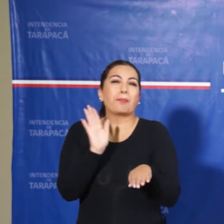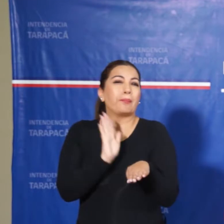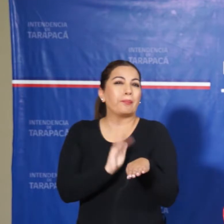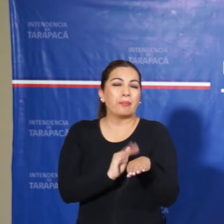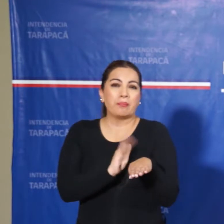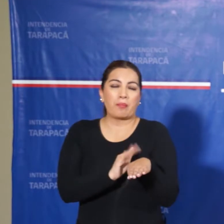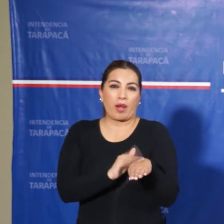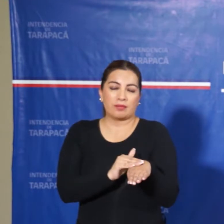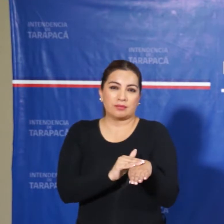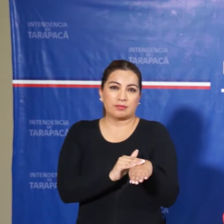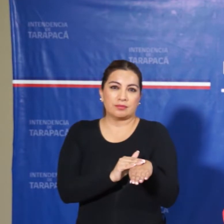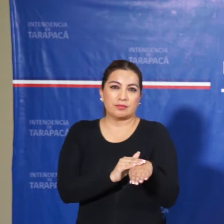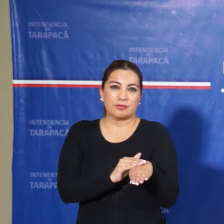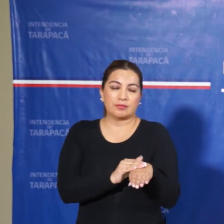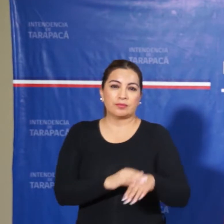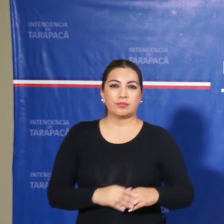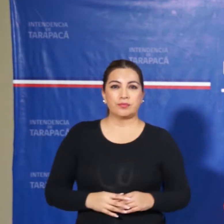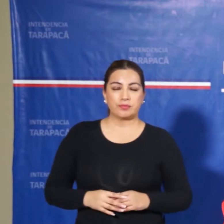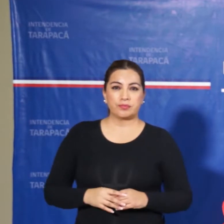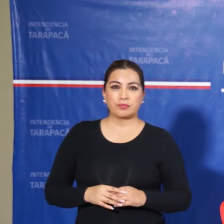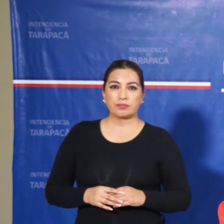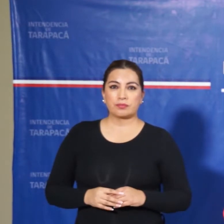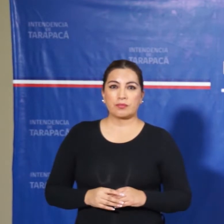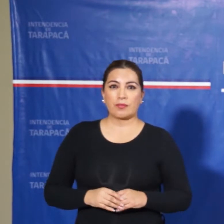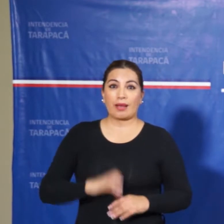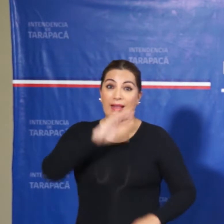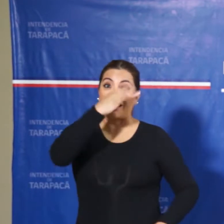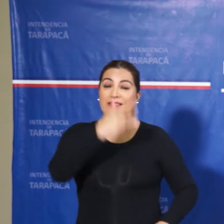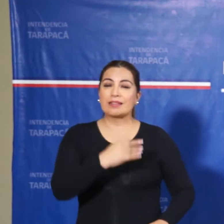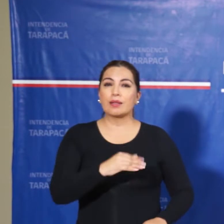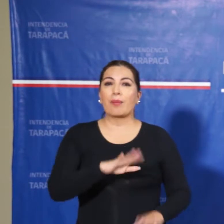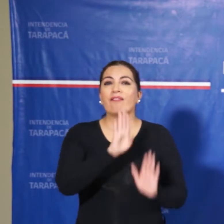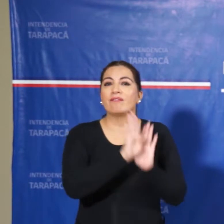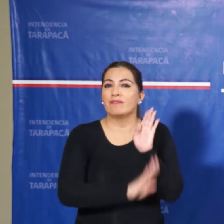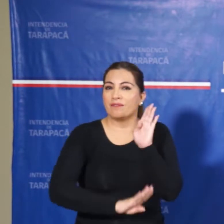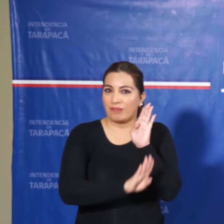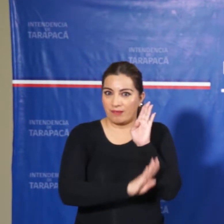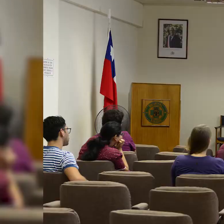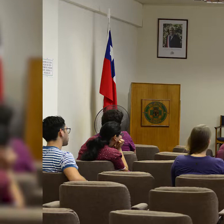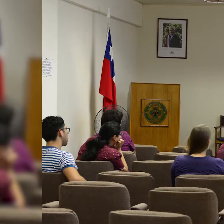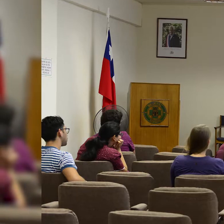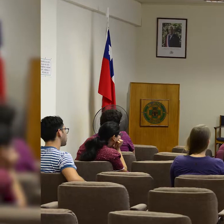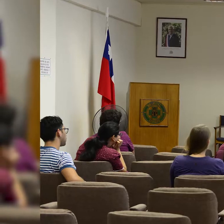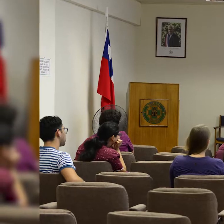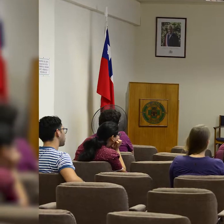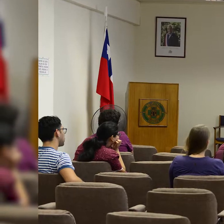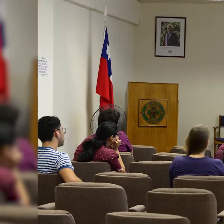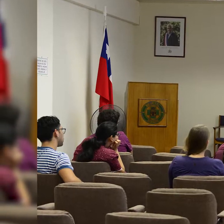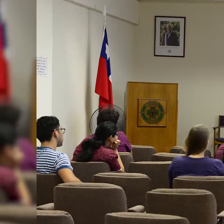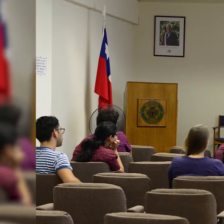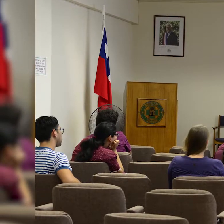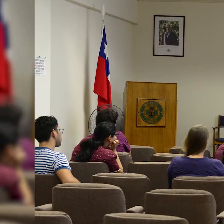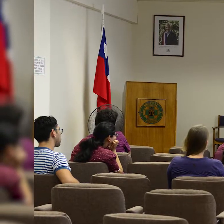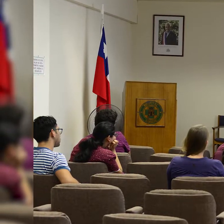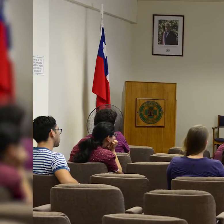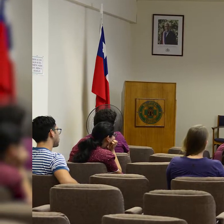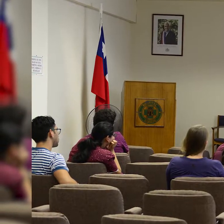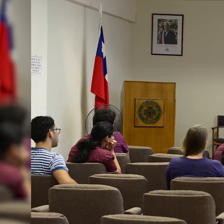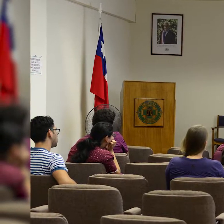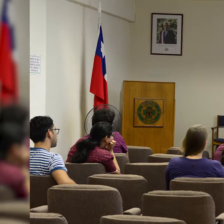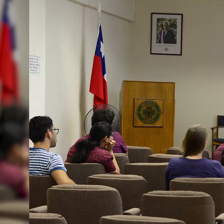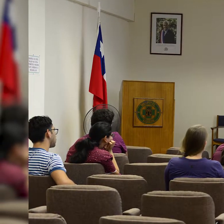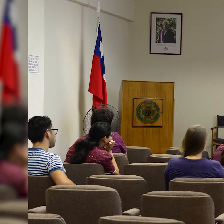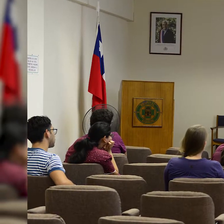que tiene, digamos, característica que el que va a ser instalado finalmente. Avanzando en este proceso, se